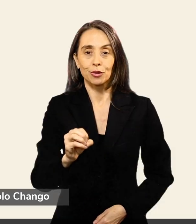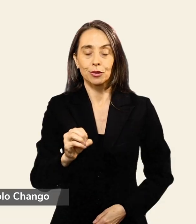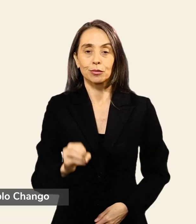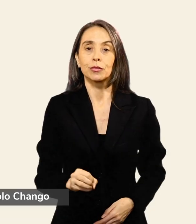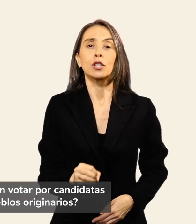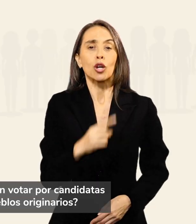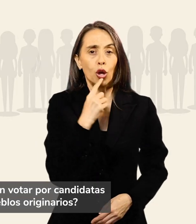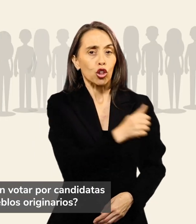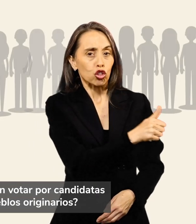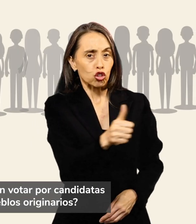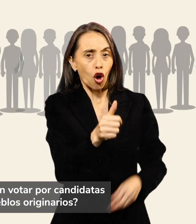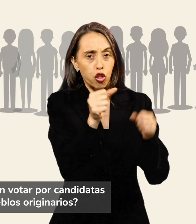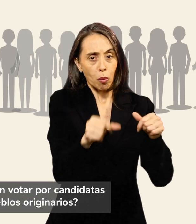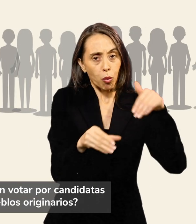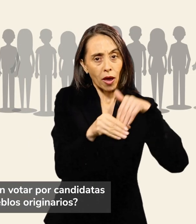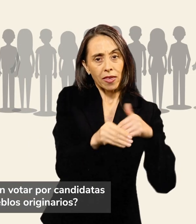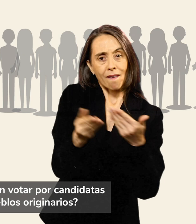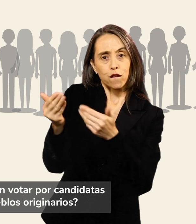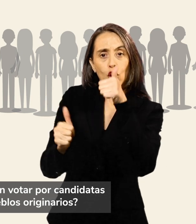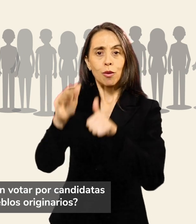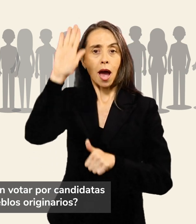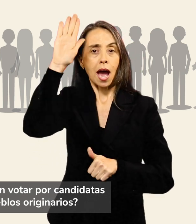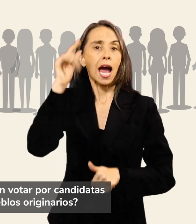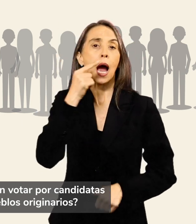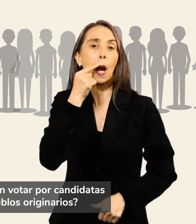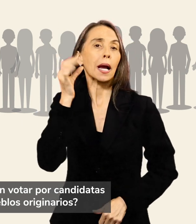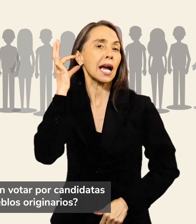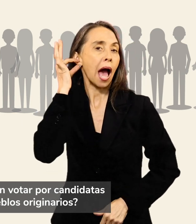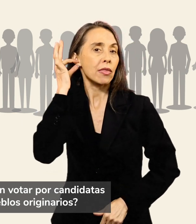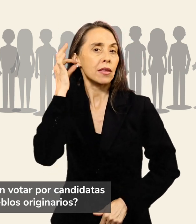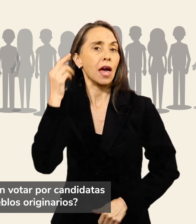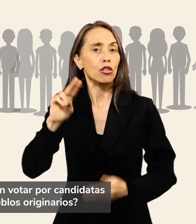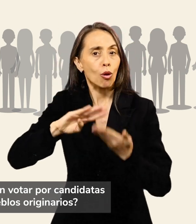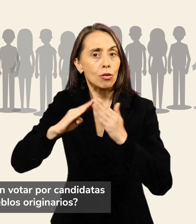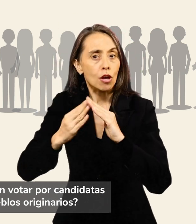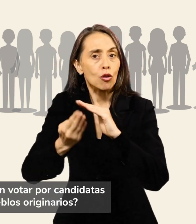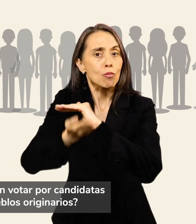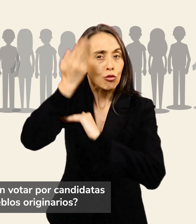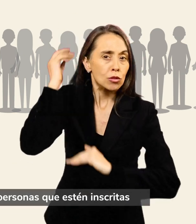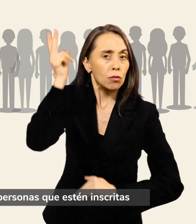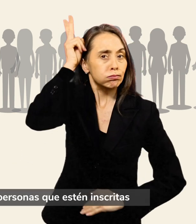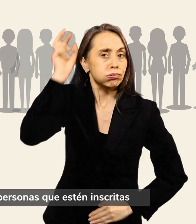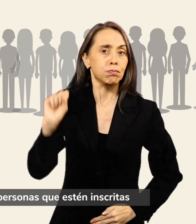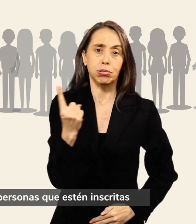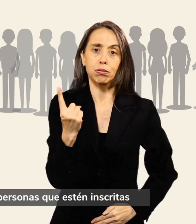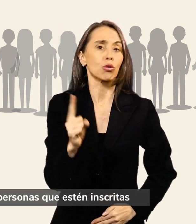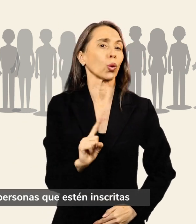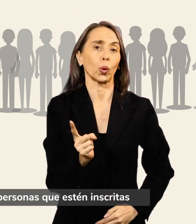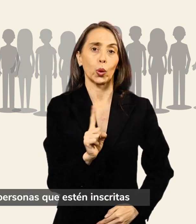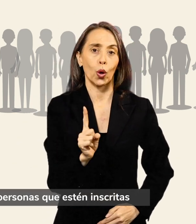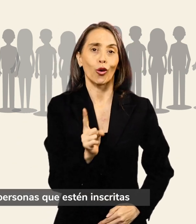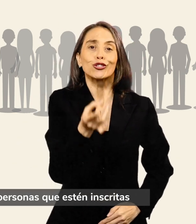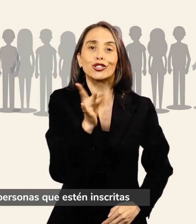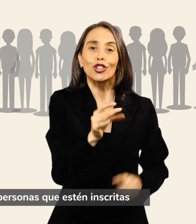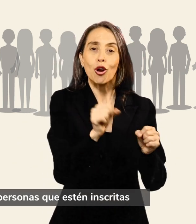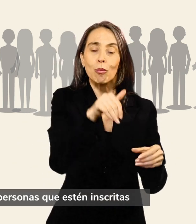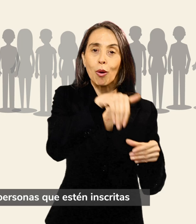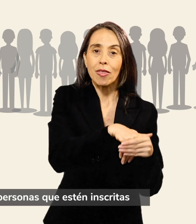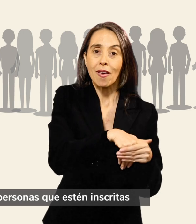¿Todas las personas podrán votar por candidatas o candidatos de pueblos originarios? No, solo podrán votar aquellas personas